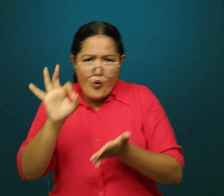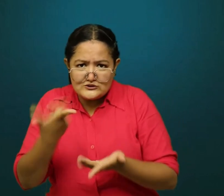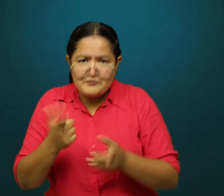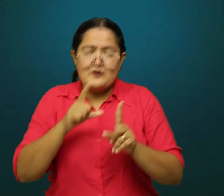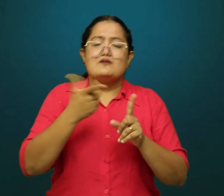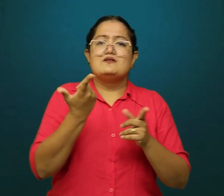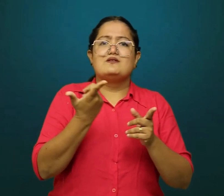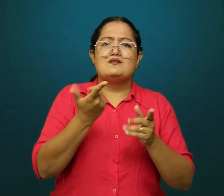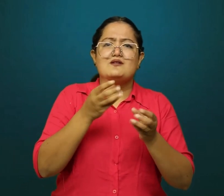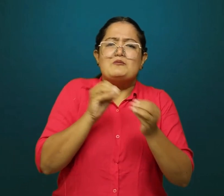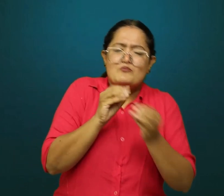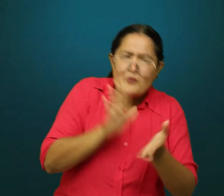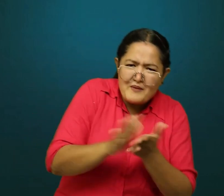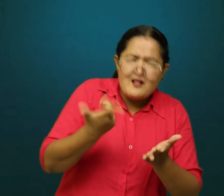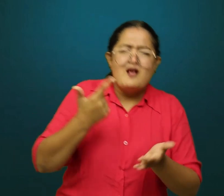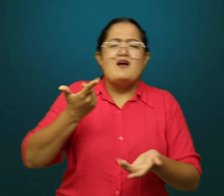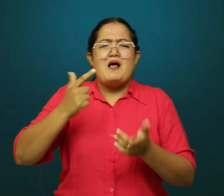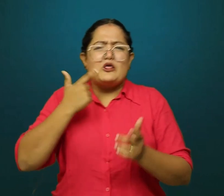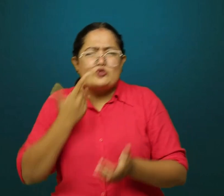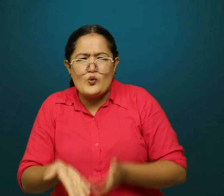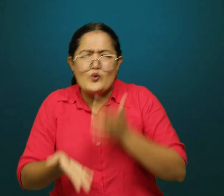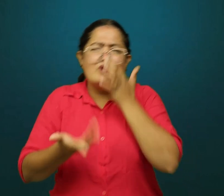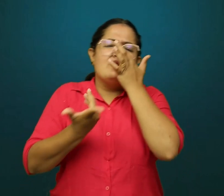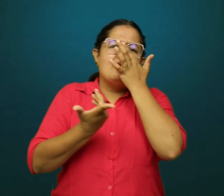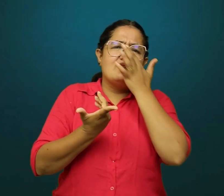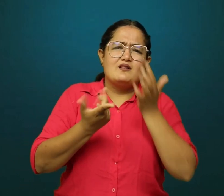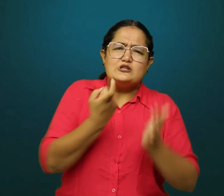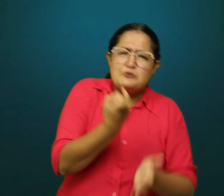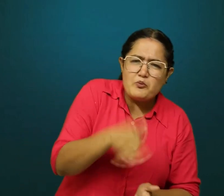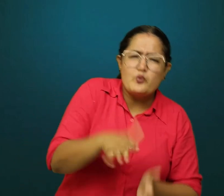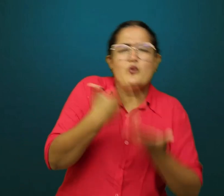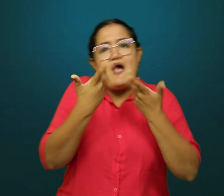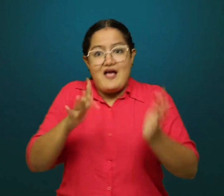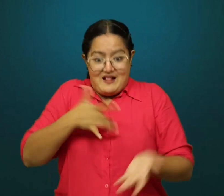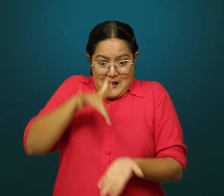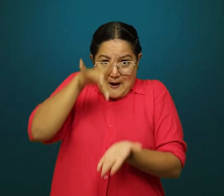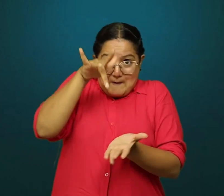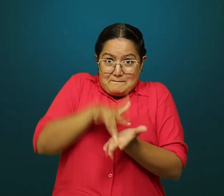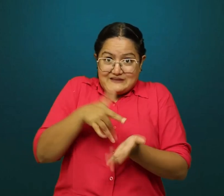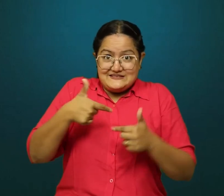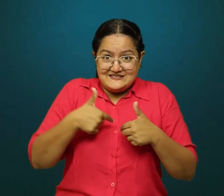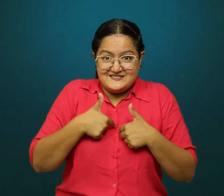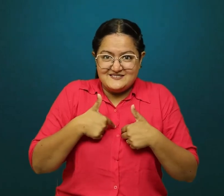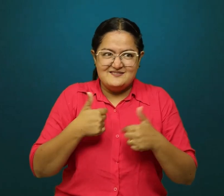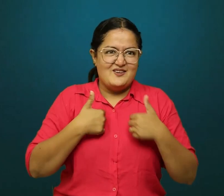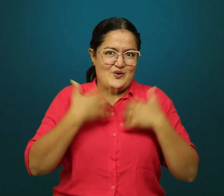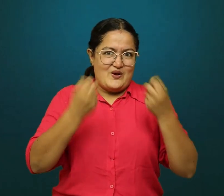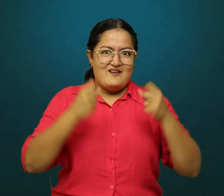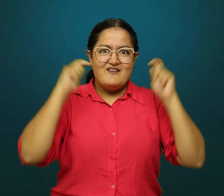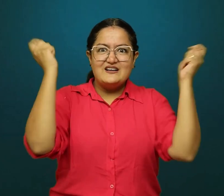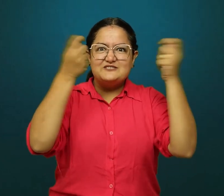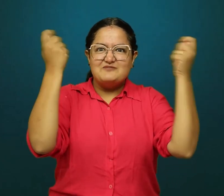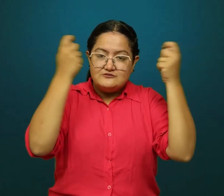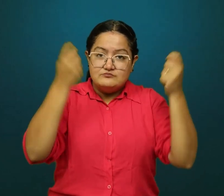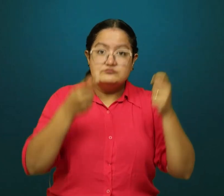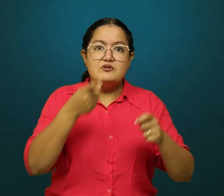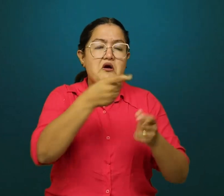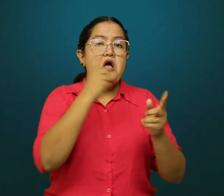en betere inclusie in onderwijs en werk. De Verenigde Naties heeft gebarentaal erkend